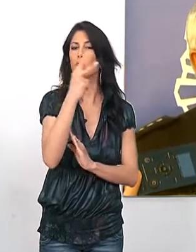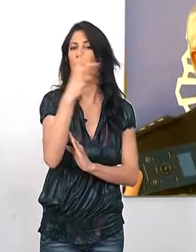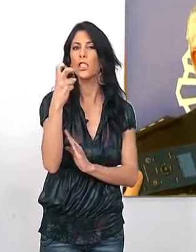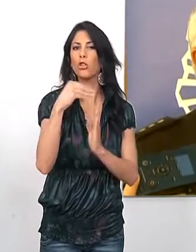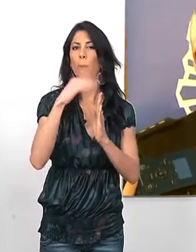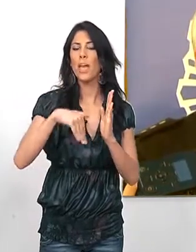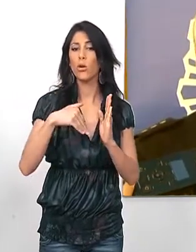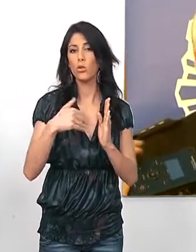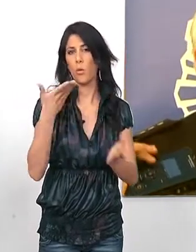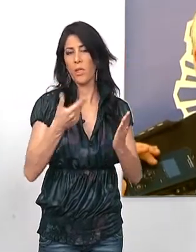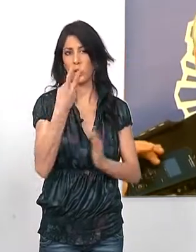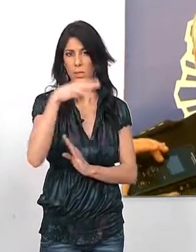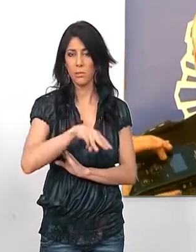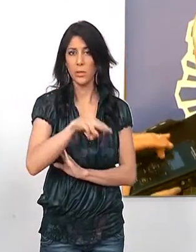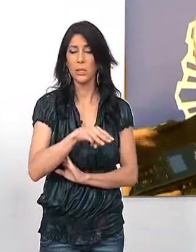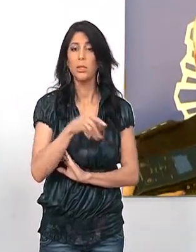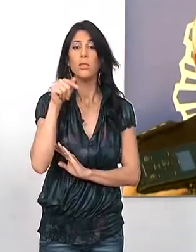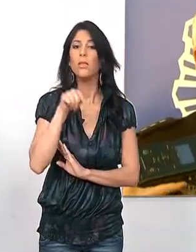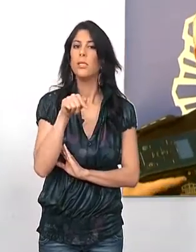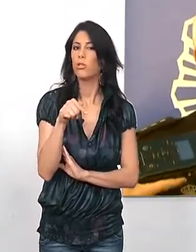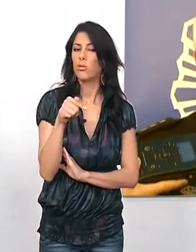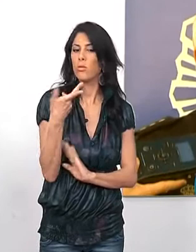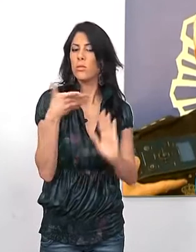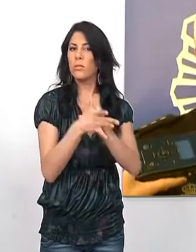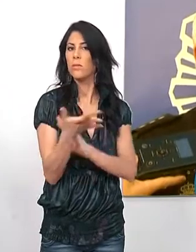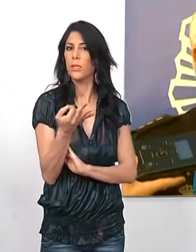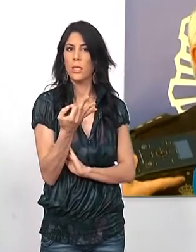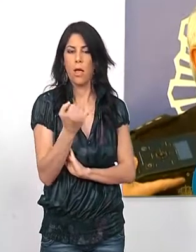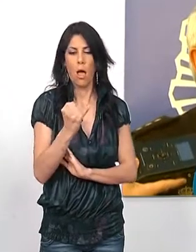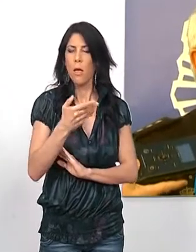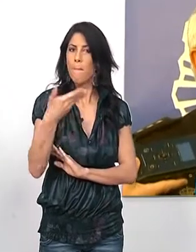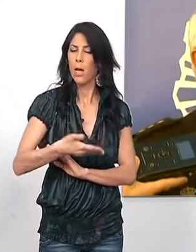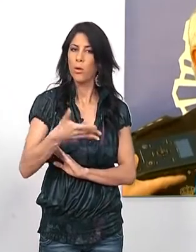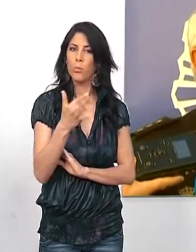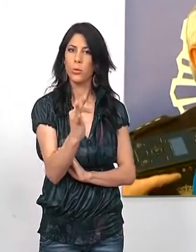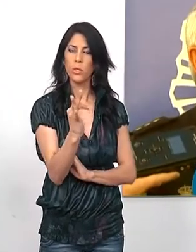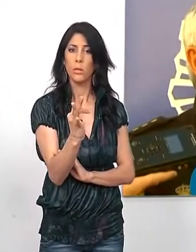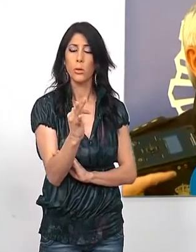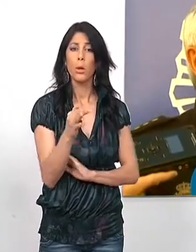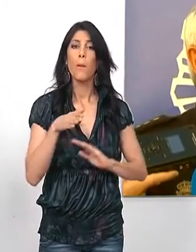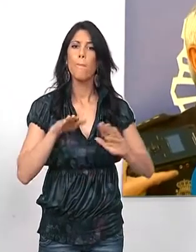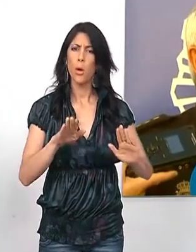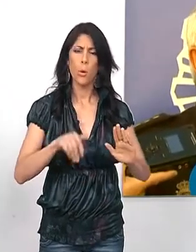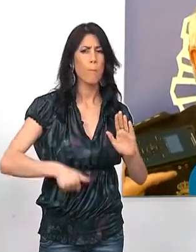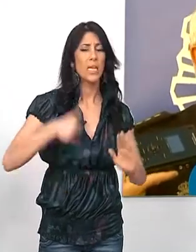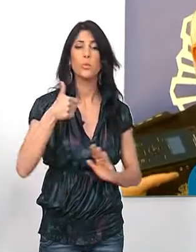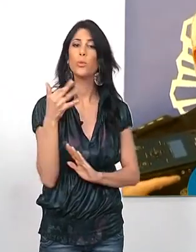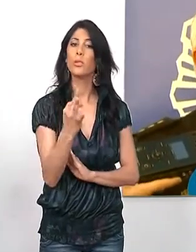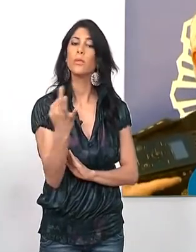delitos menos en tres meses. Esto ya de por sí tiene un valor positivo, pero aún es más positivo